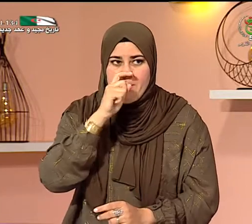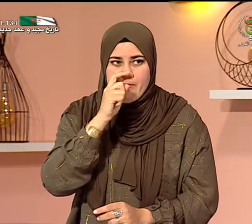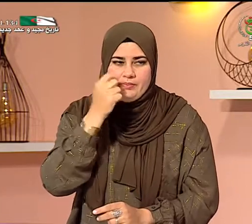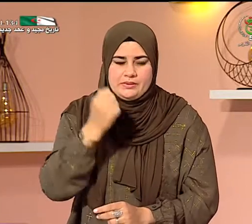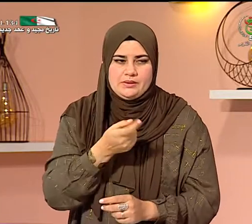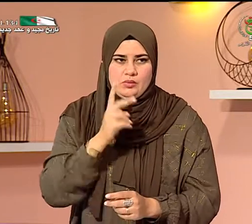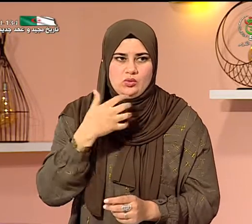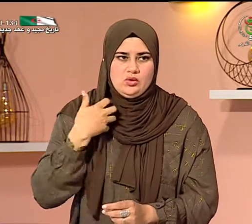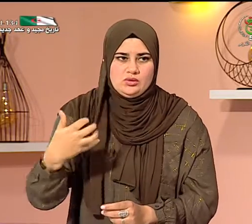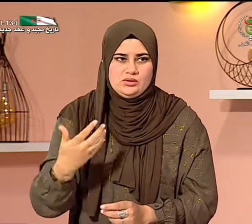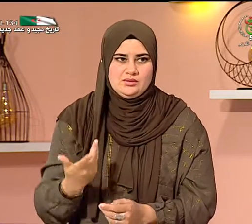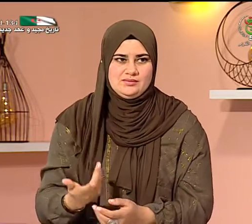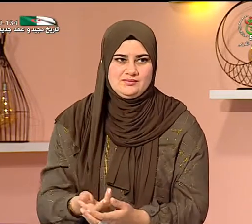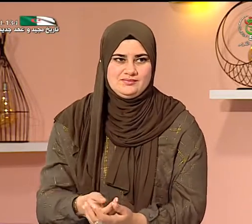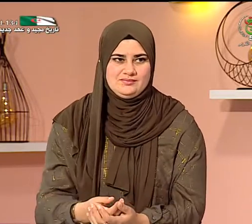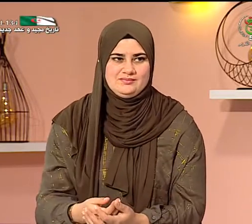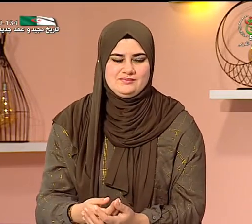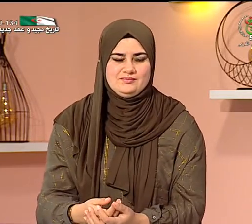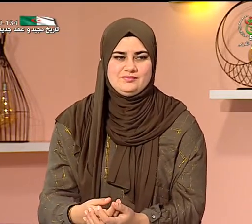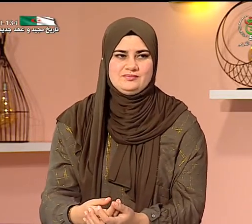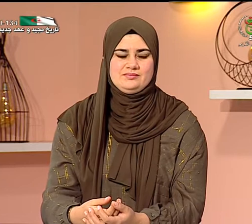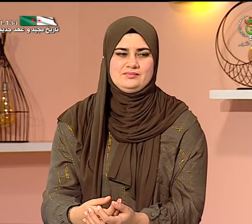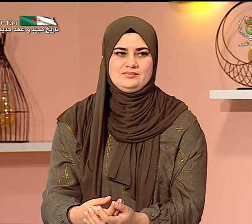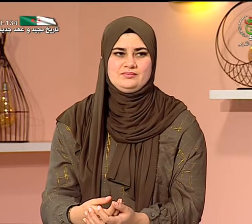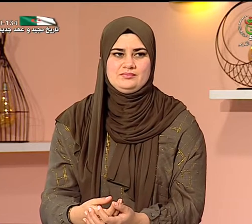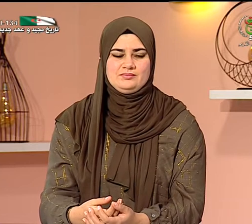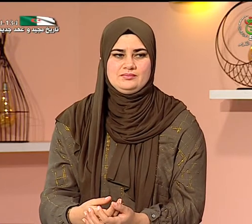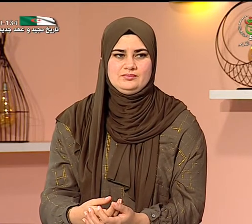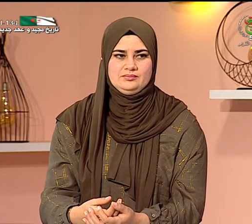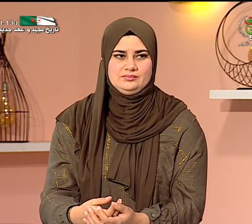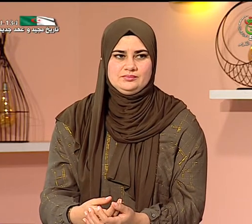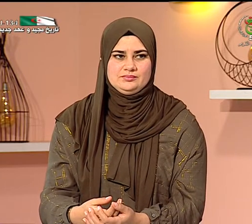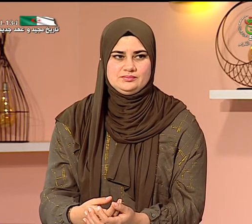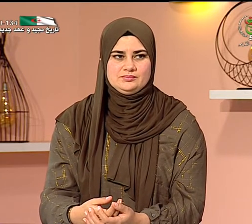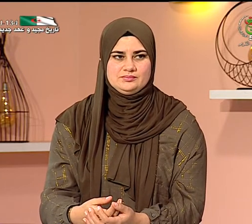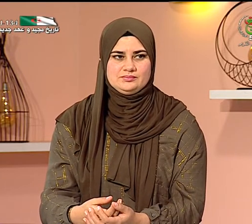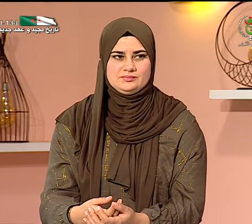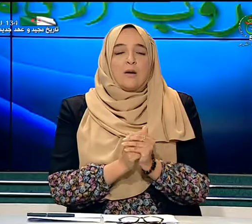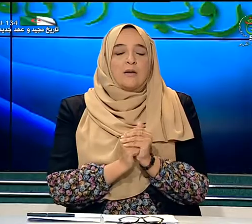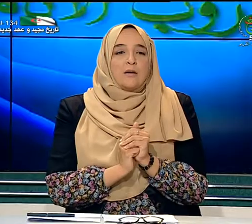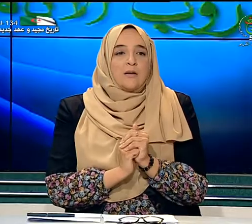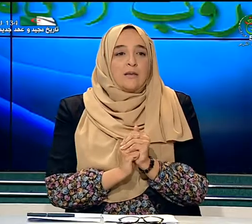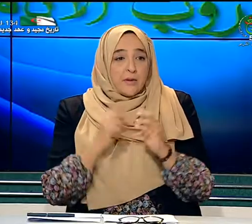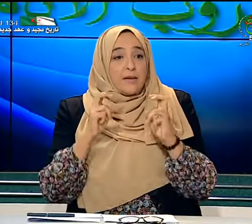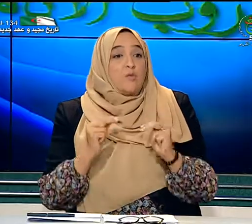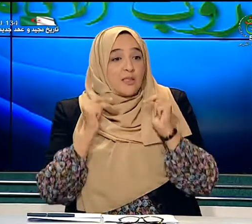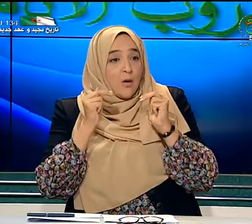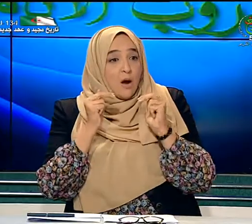بالبكالوريا وبوجود هذه المدرسة يعني سيكون المستوى يرتفع يعني المستوى